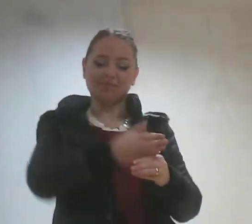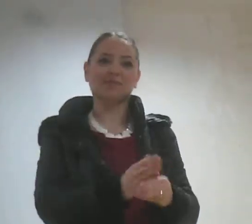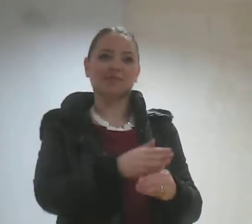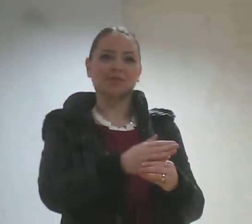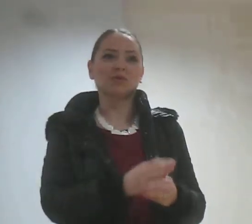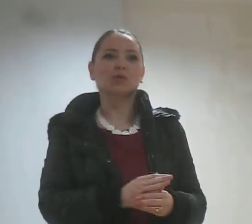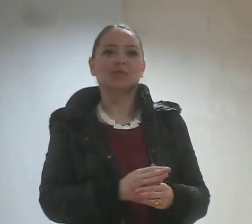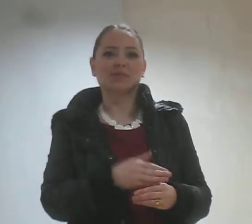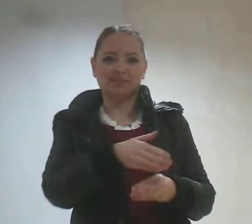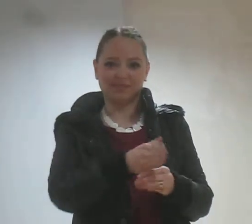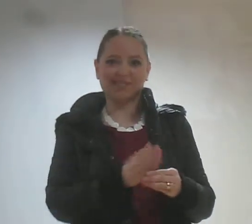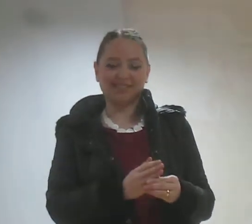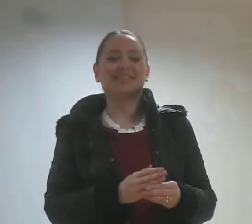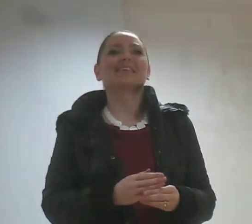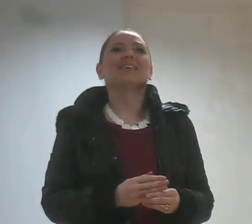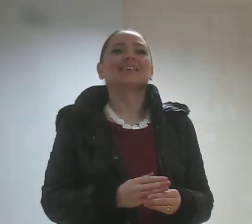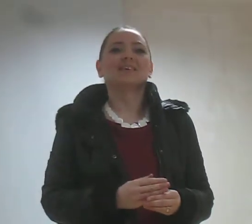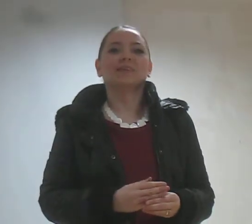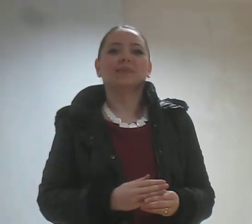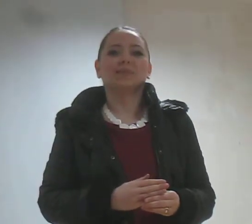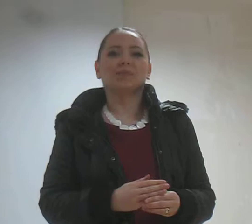Gıt. Göt.